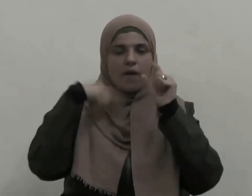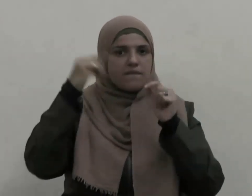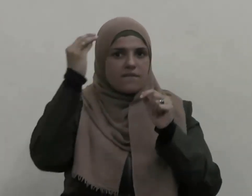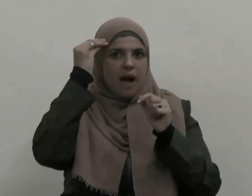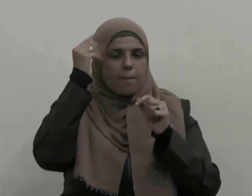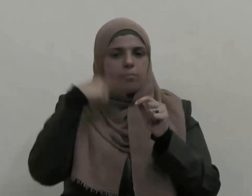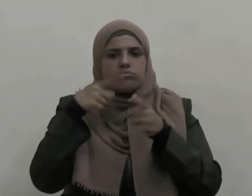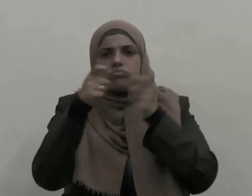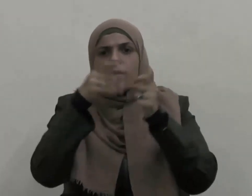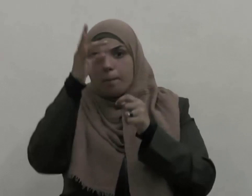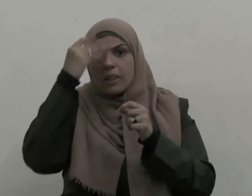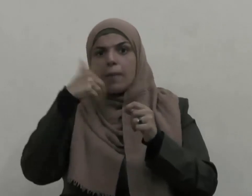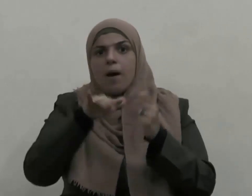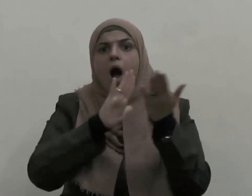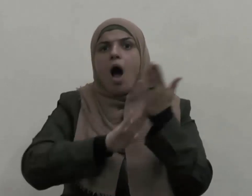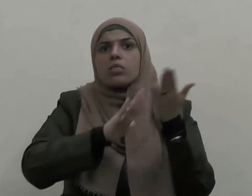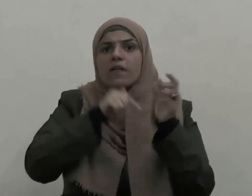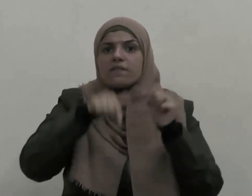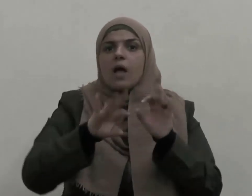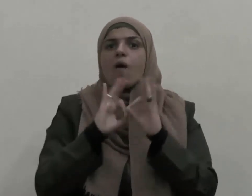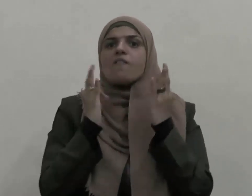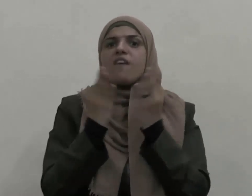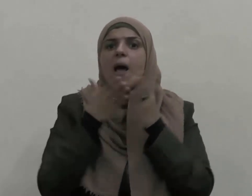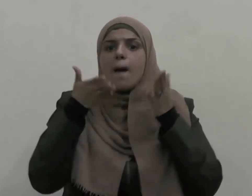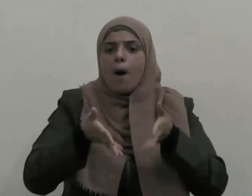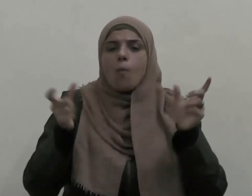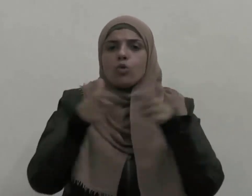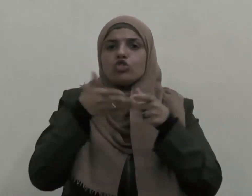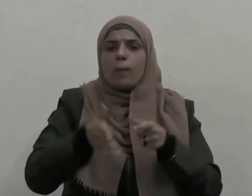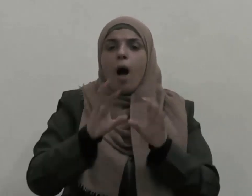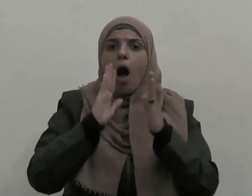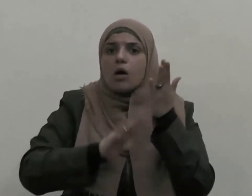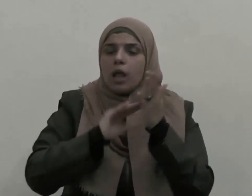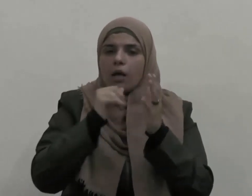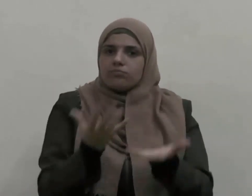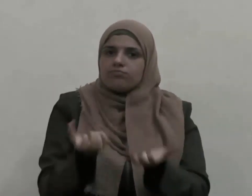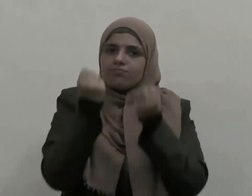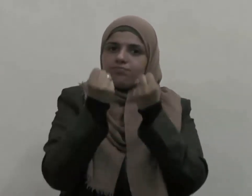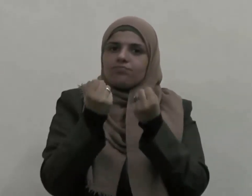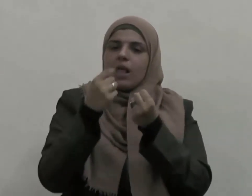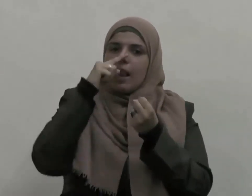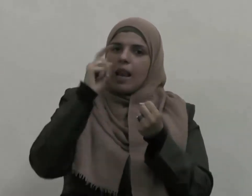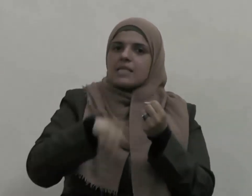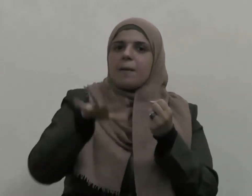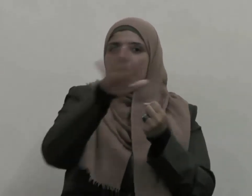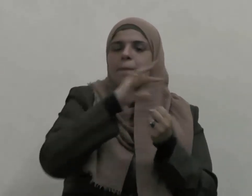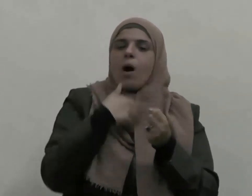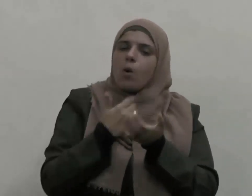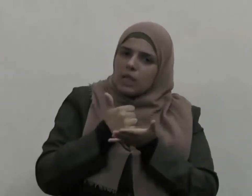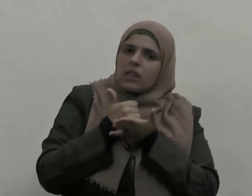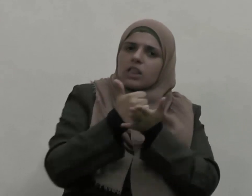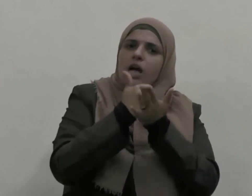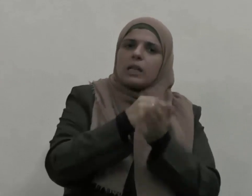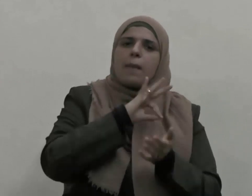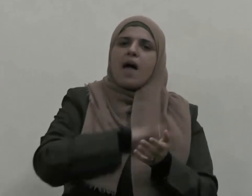المخاطر التي تحيط بنا ويحملنا على تقديم النفع العام والمصلحة